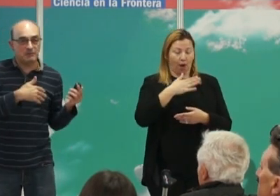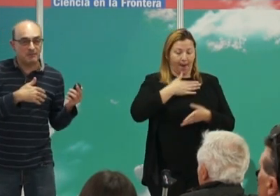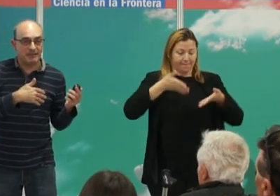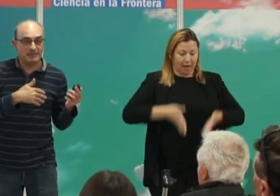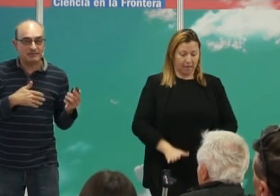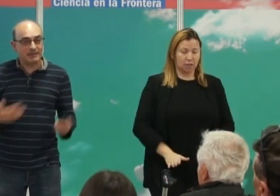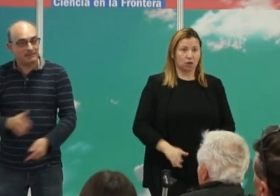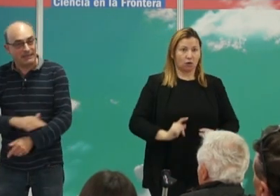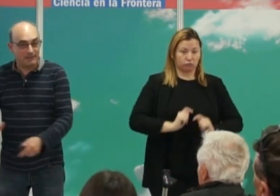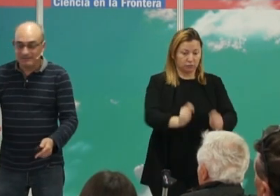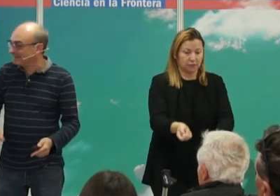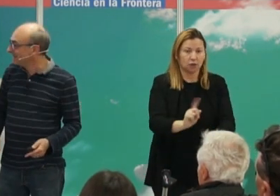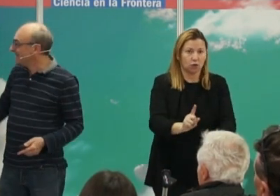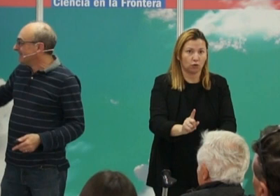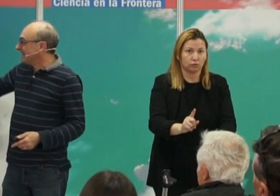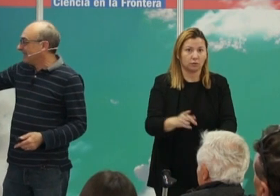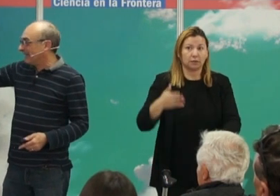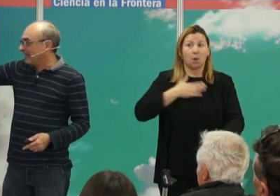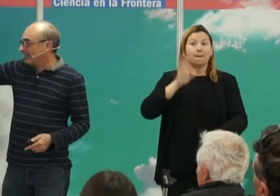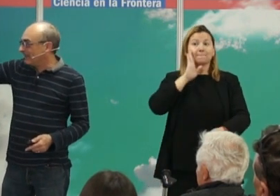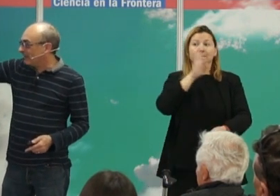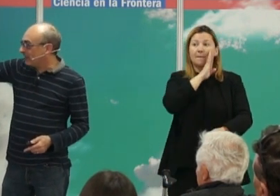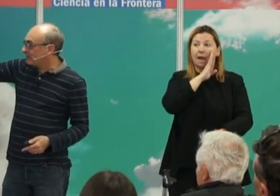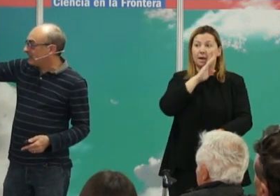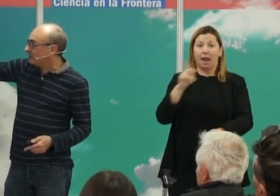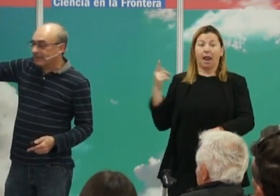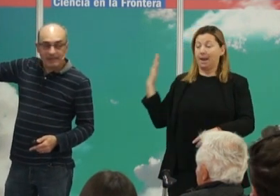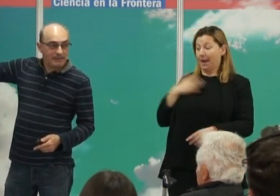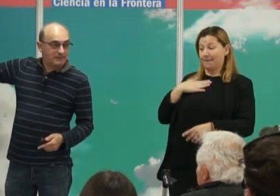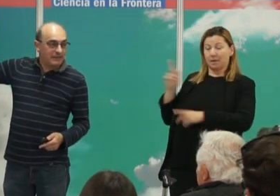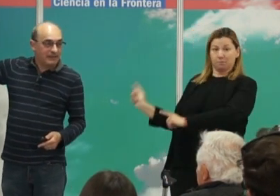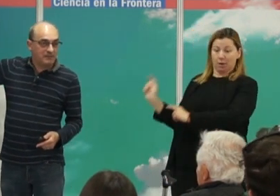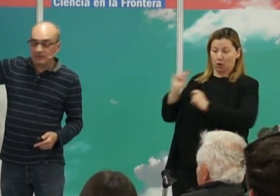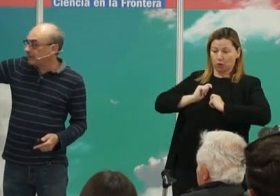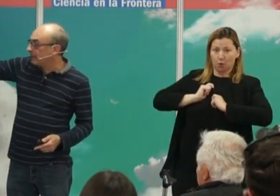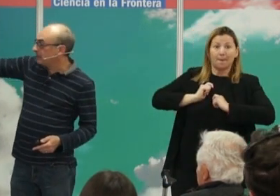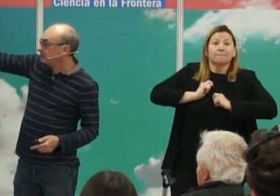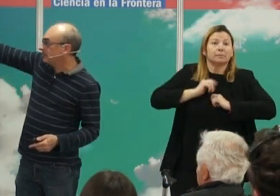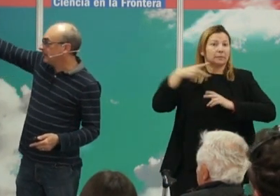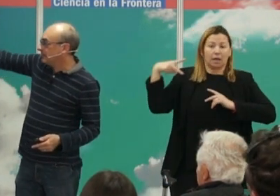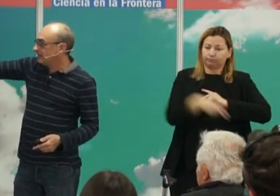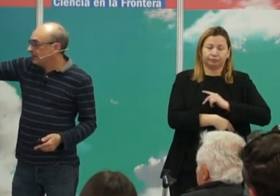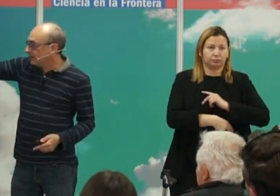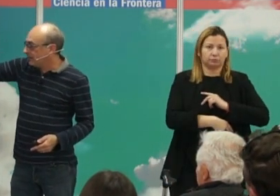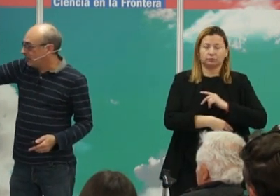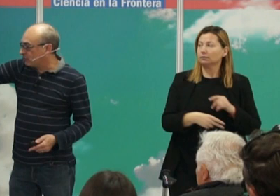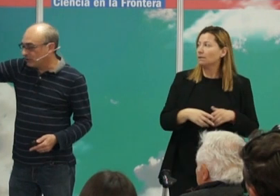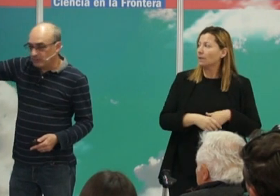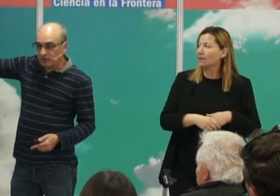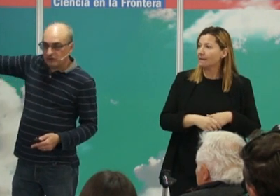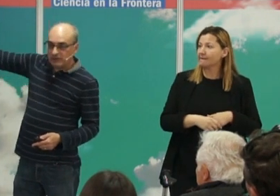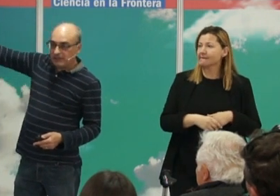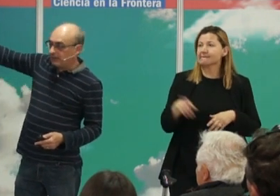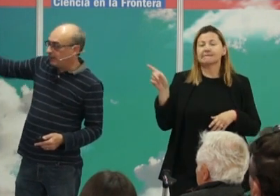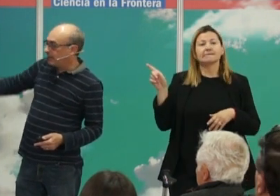recibido el de mi madre y aquí se ha acabado y fijaos que los linajes del ADN mitocondrial en los